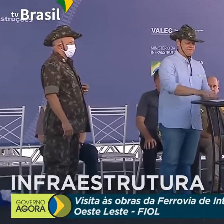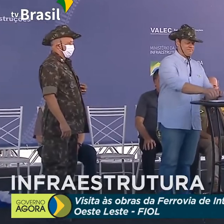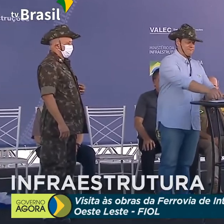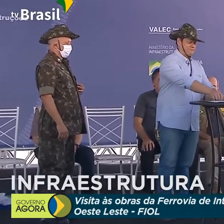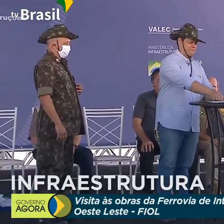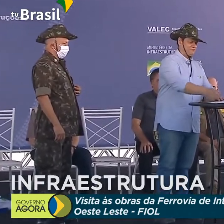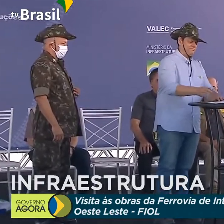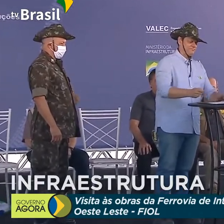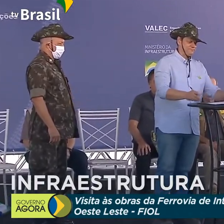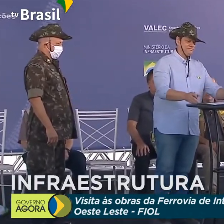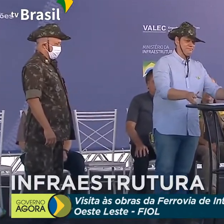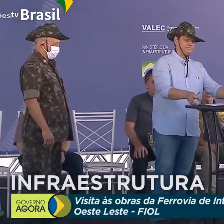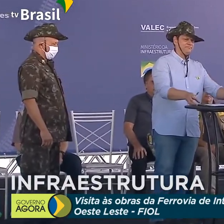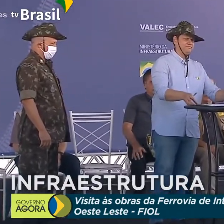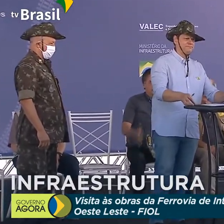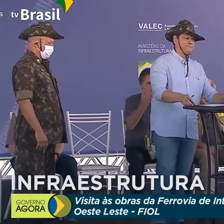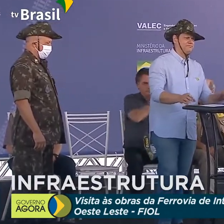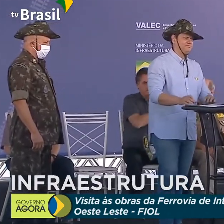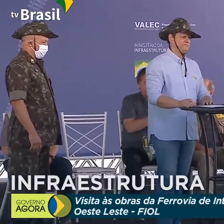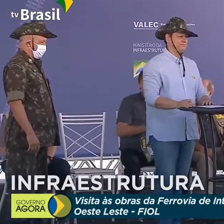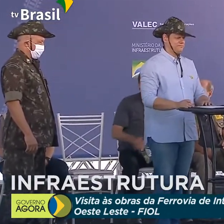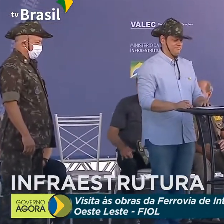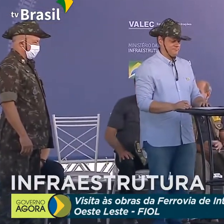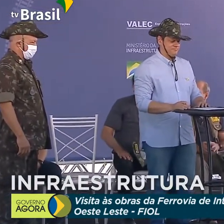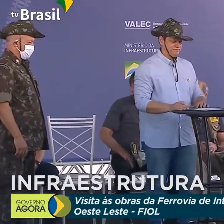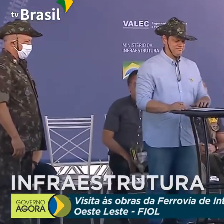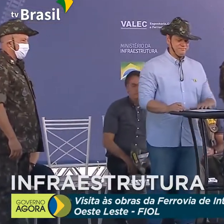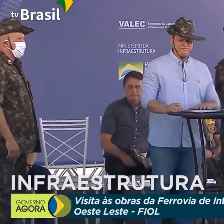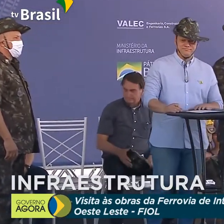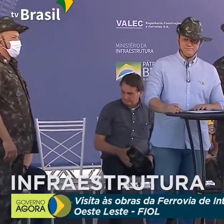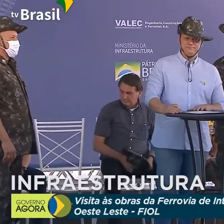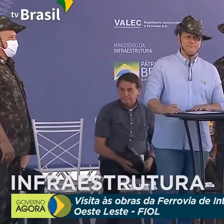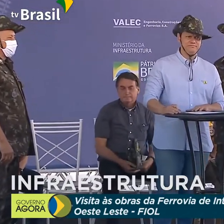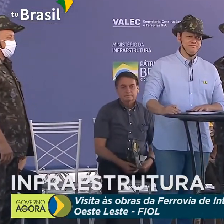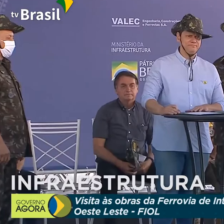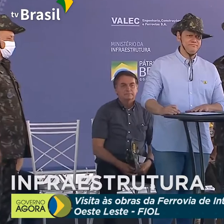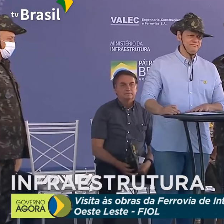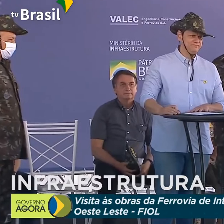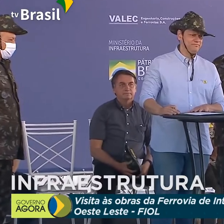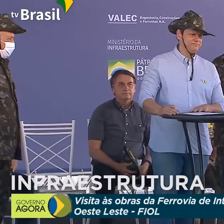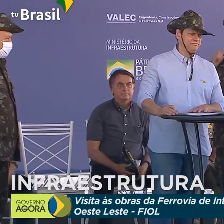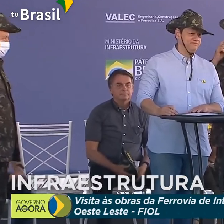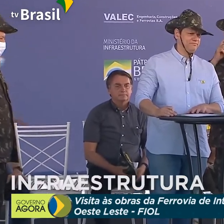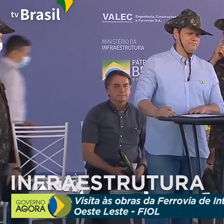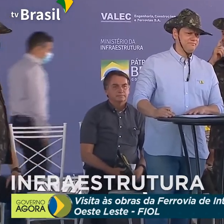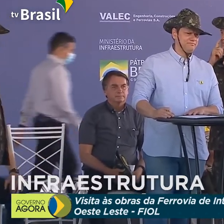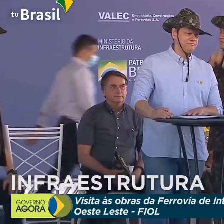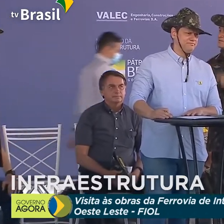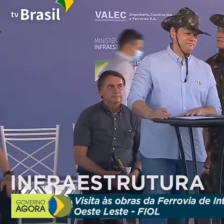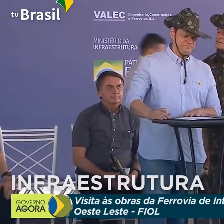serviço que determina o início da realização de obras no lote 6 da Ferrovia de Integração Oeste-Leste.